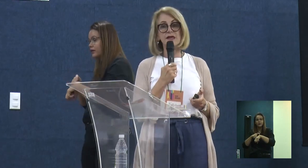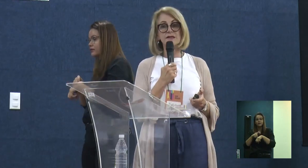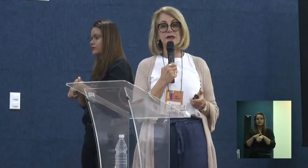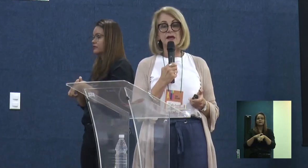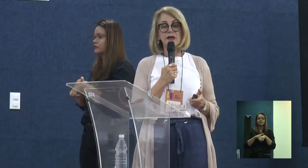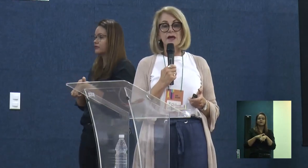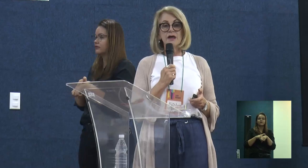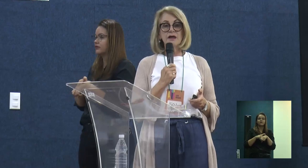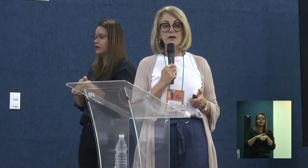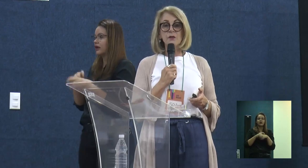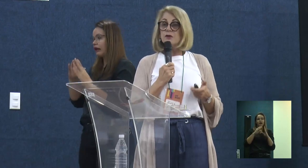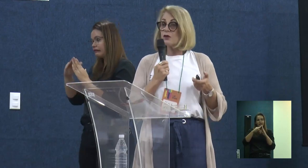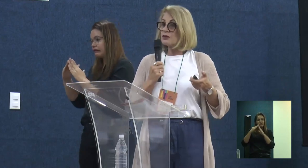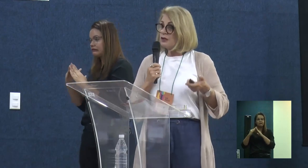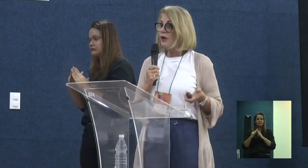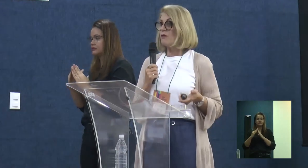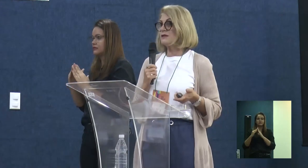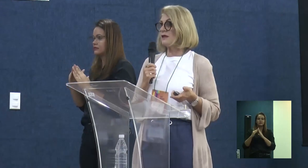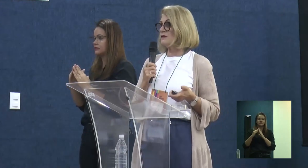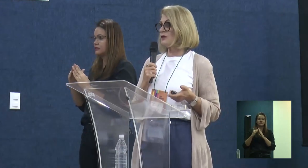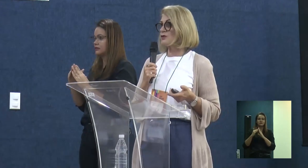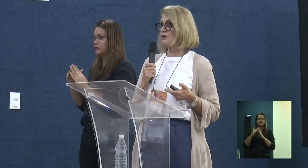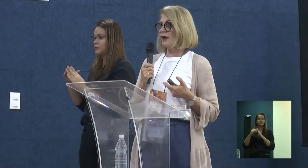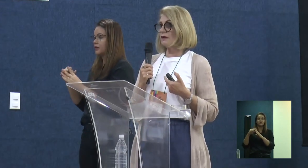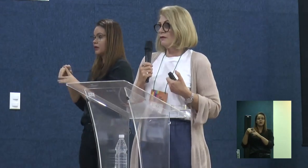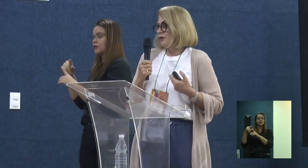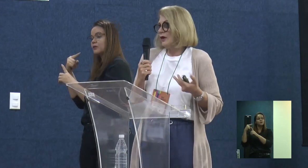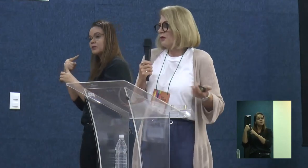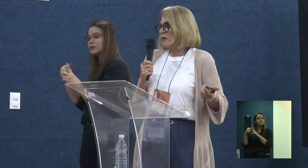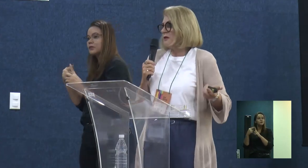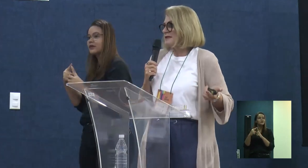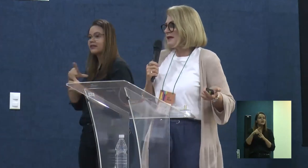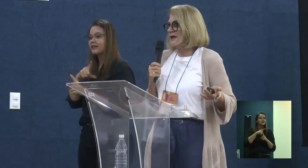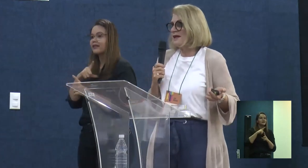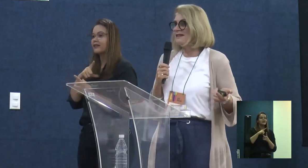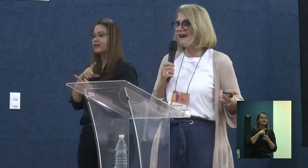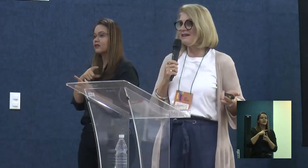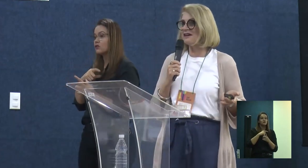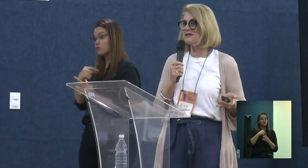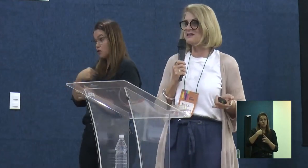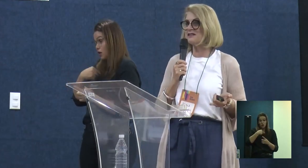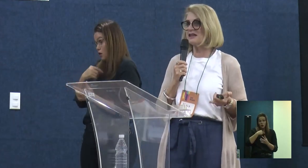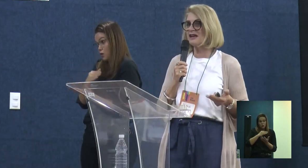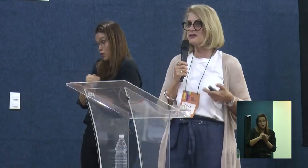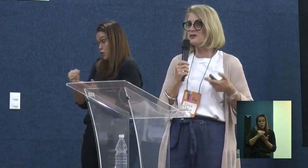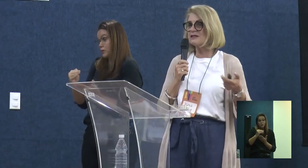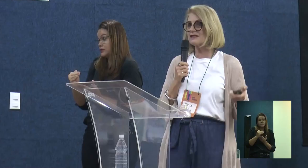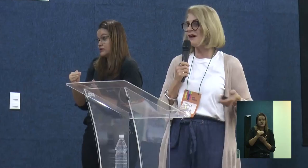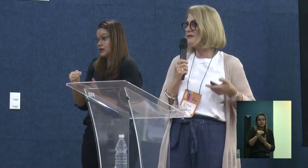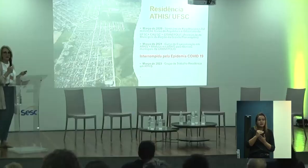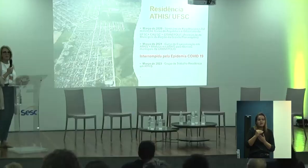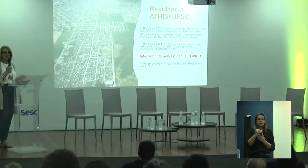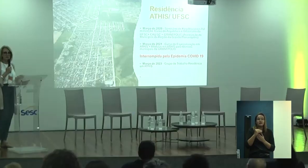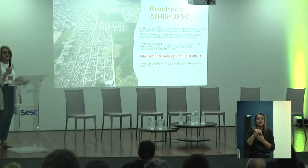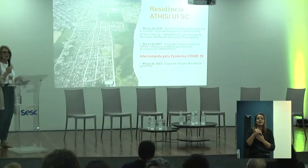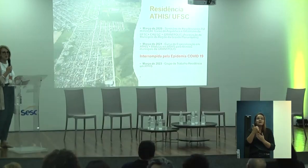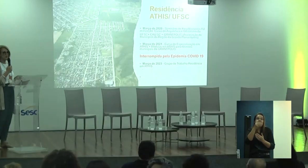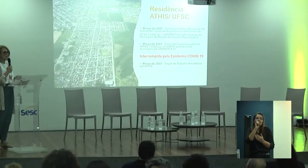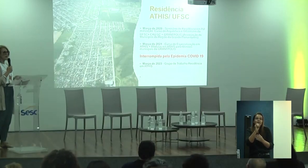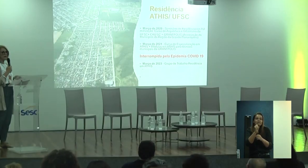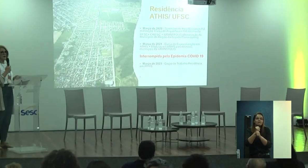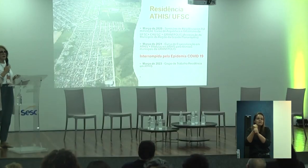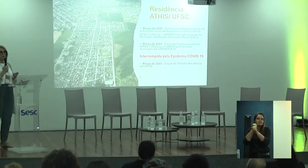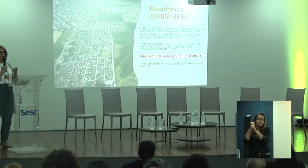residência, o pessoal tinha começado a se articular, não fui eu que comecei a ideia da residência lá, isso já estava lá